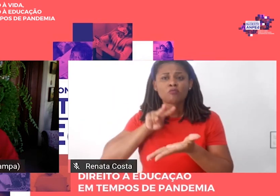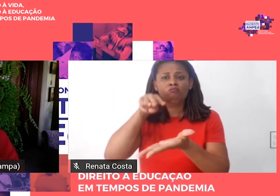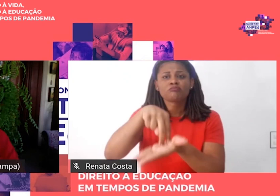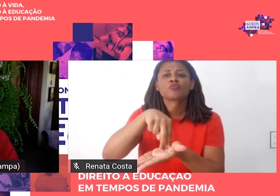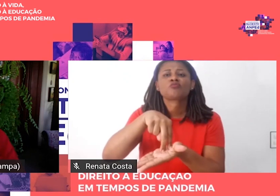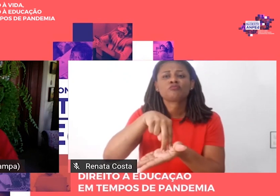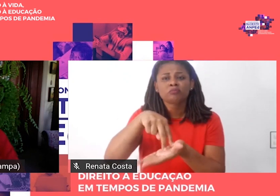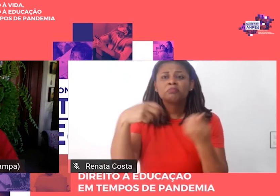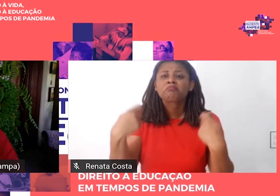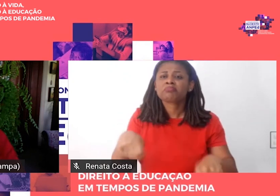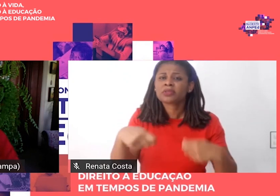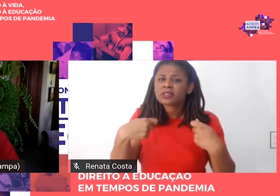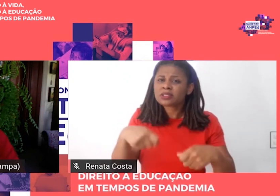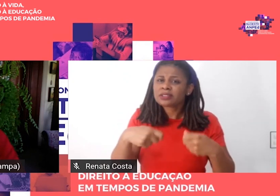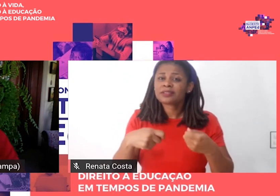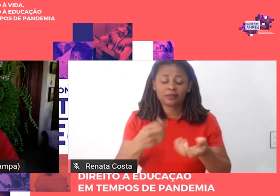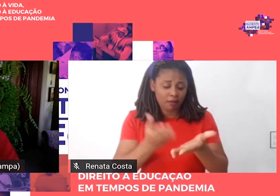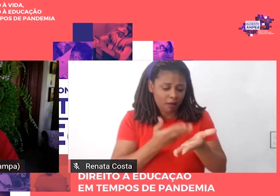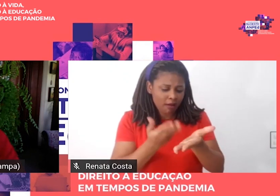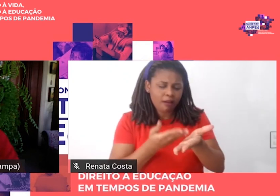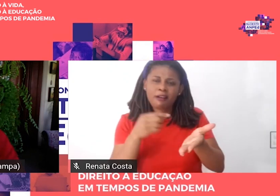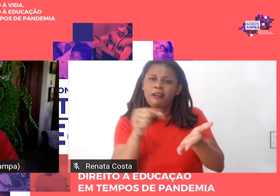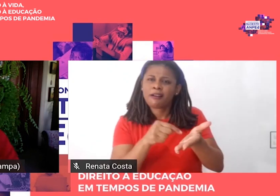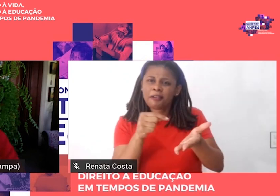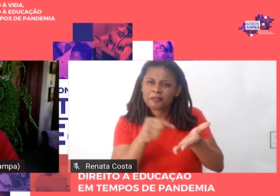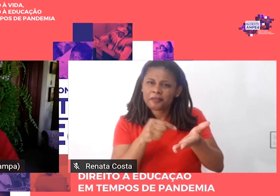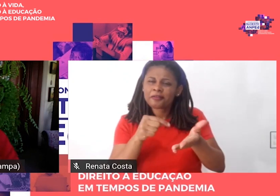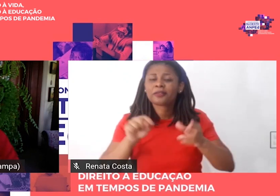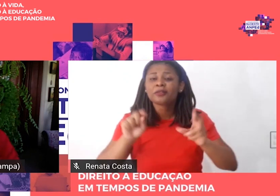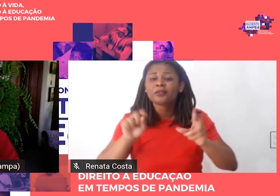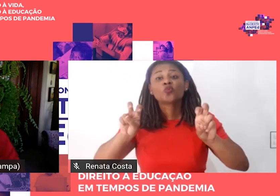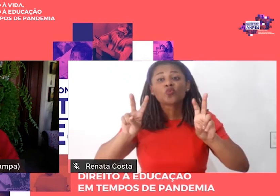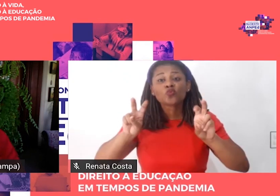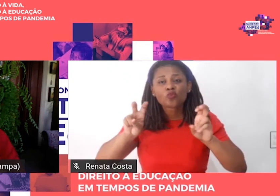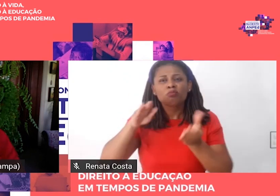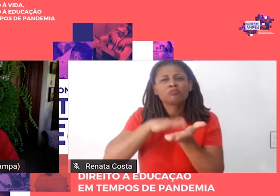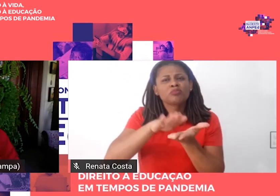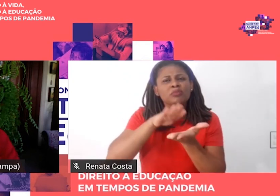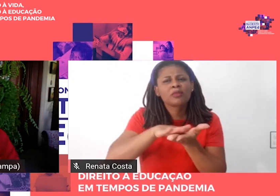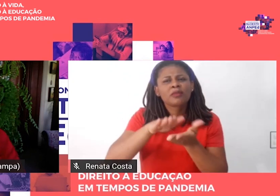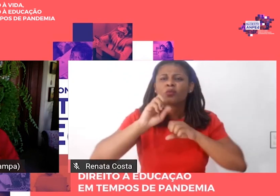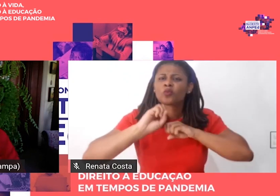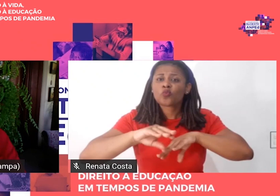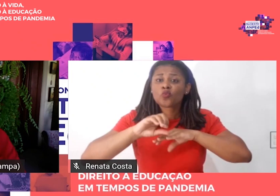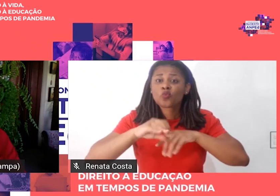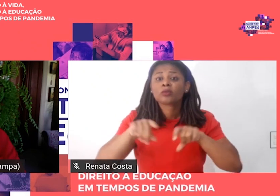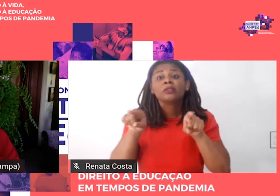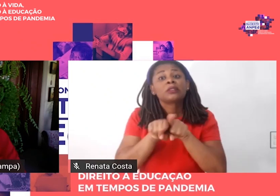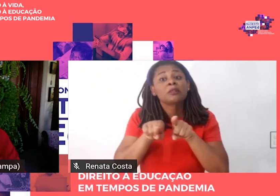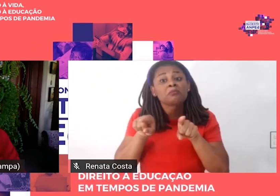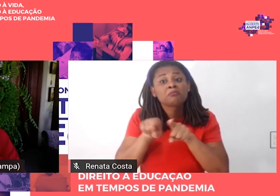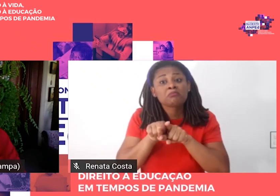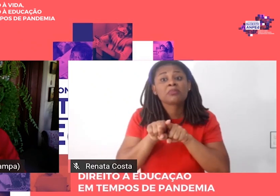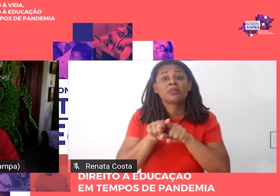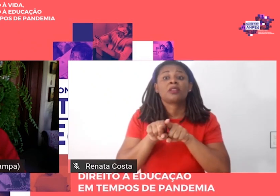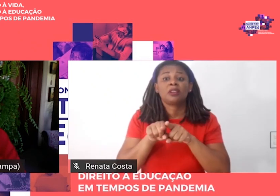na Education Review, resenhas educativas e na Ampede em movimentos